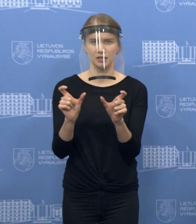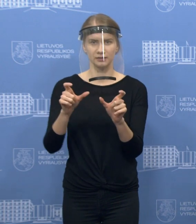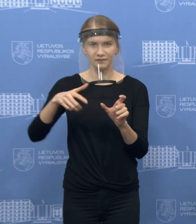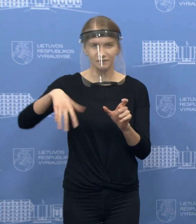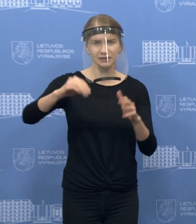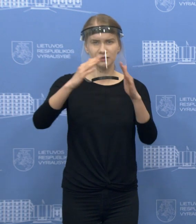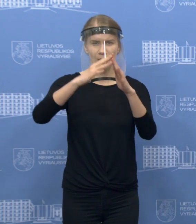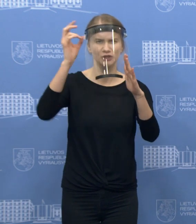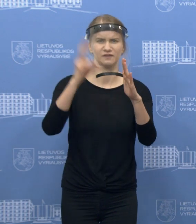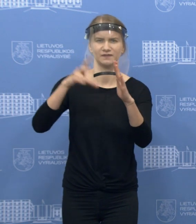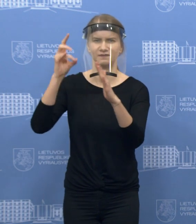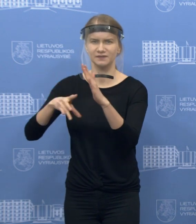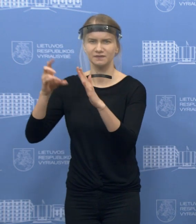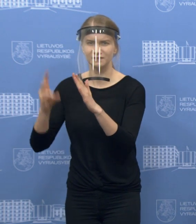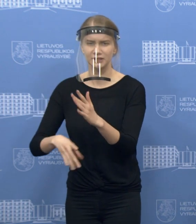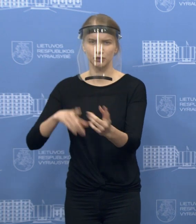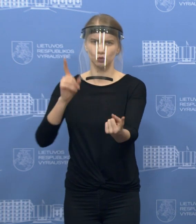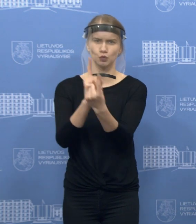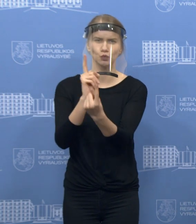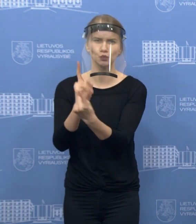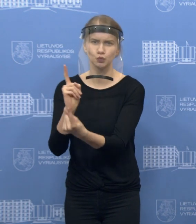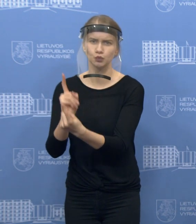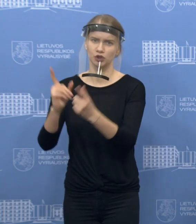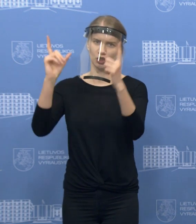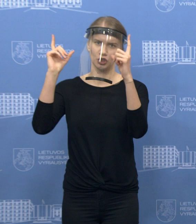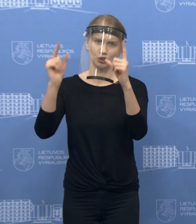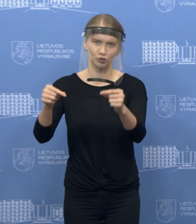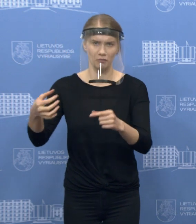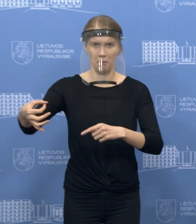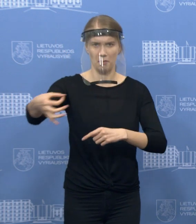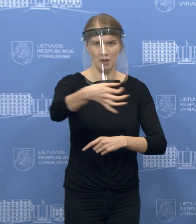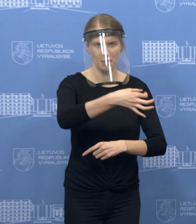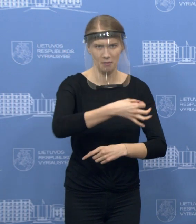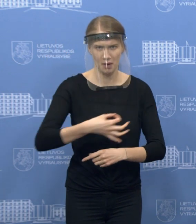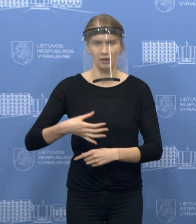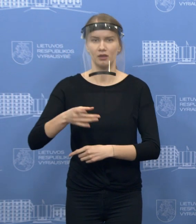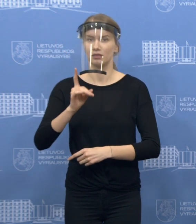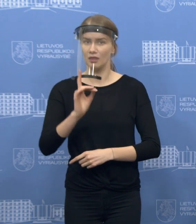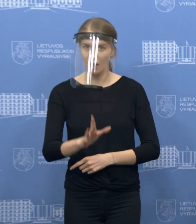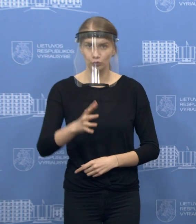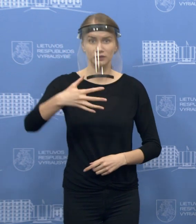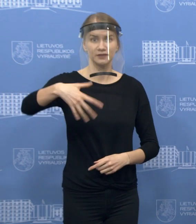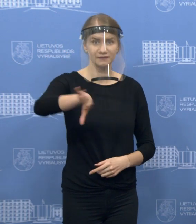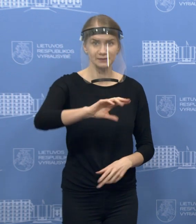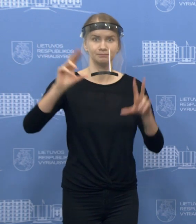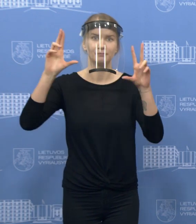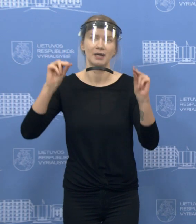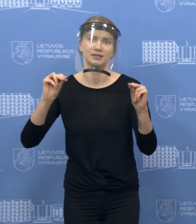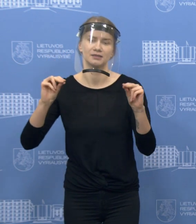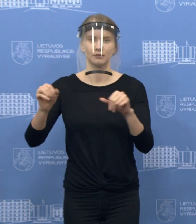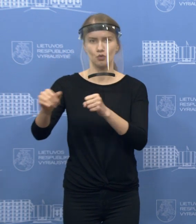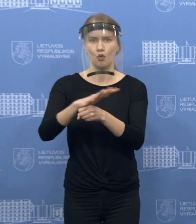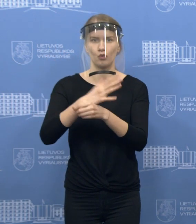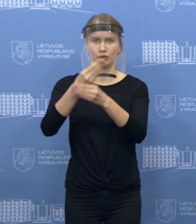kuris yra nustatytas, ir vengsime nereikalingų išvykų, kelionių, socialinių kontaktų, ir turėsime tą pačią